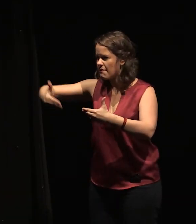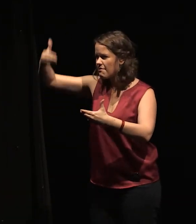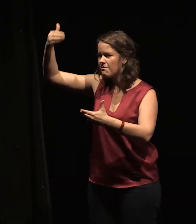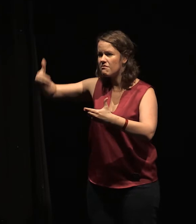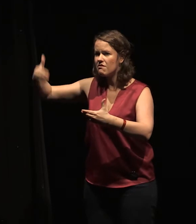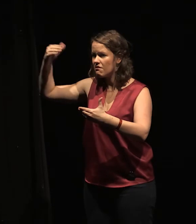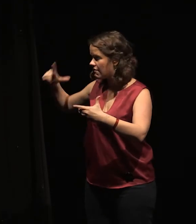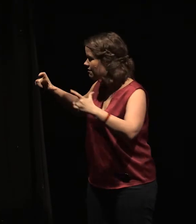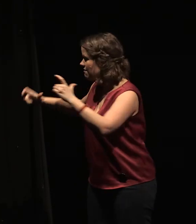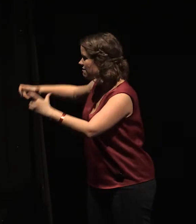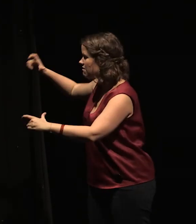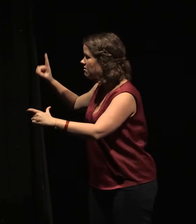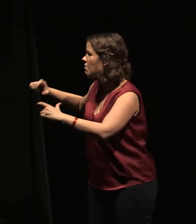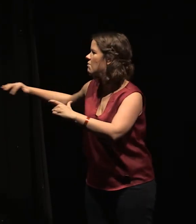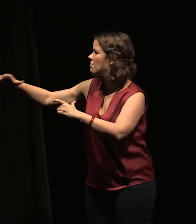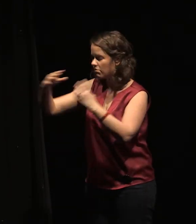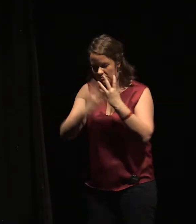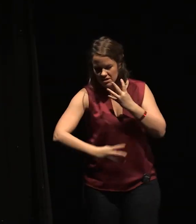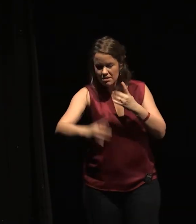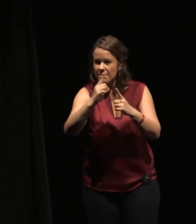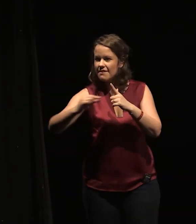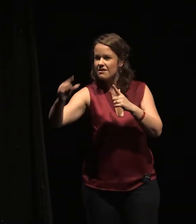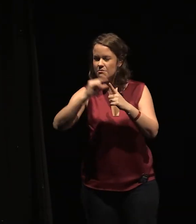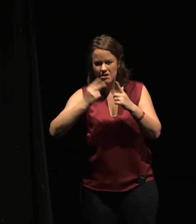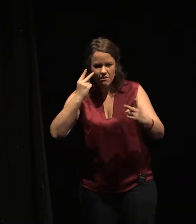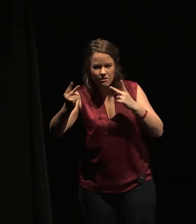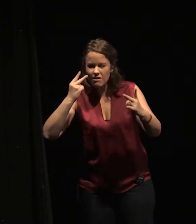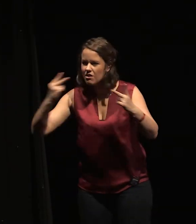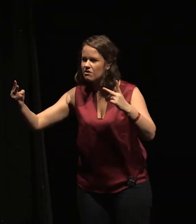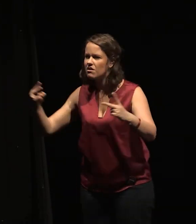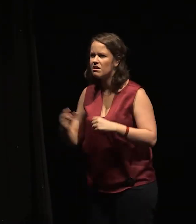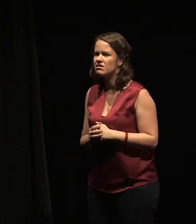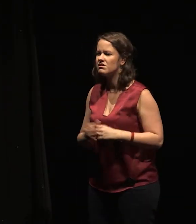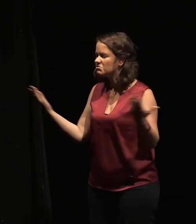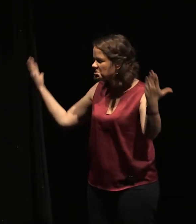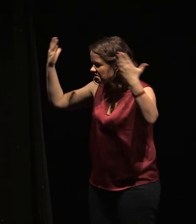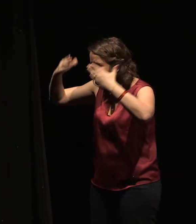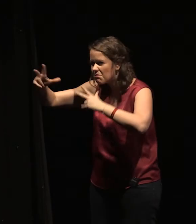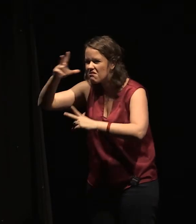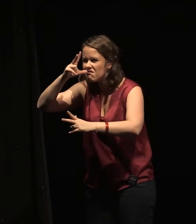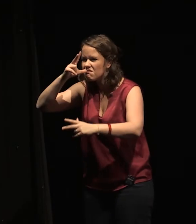dans les grains de blé, proyés. Je t'ai vu, serveuse, dans les cafés nocturnes.